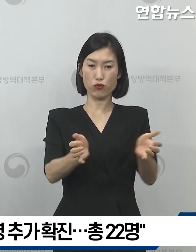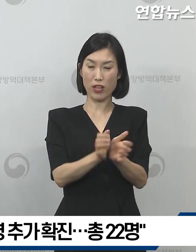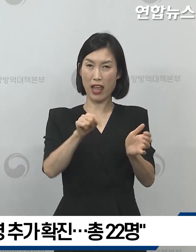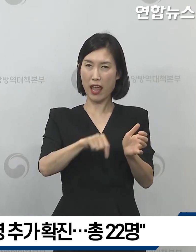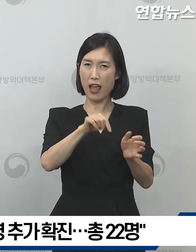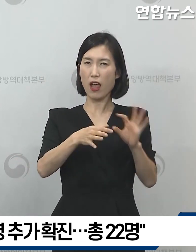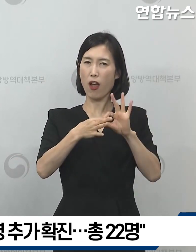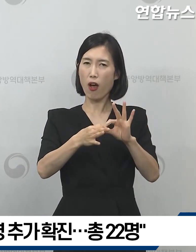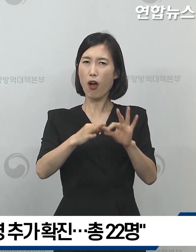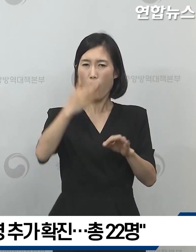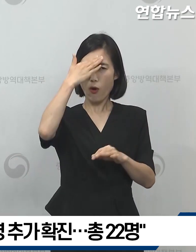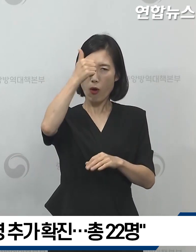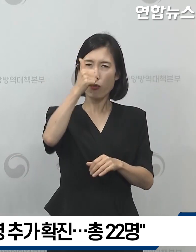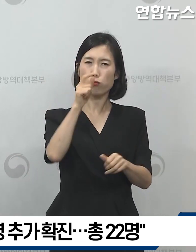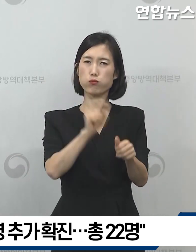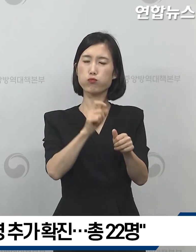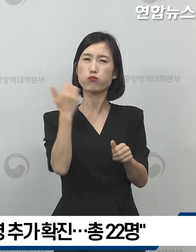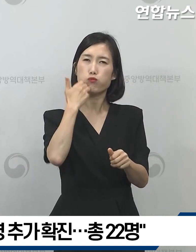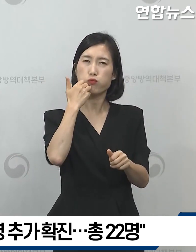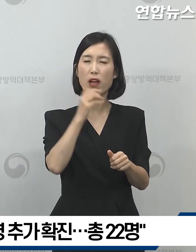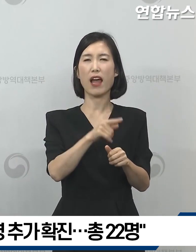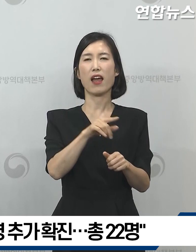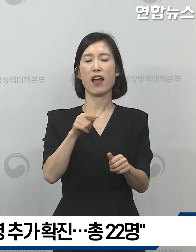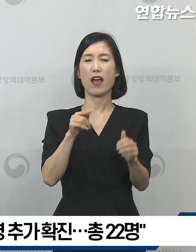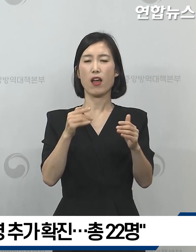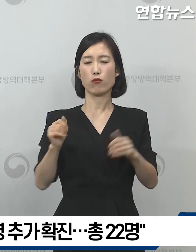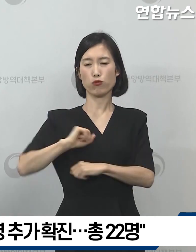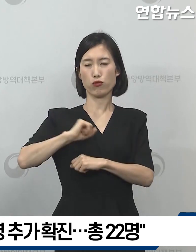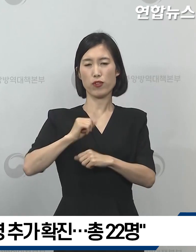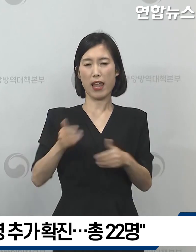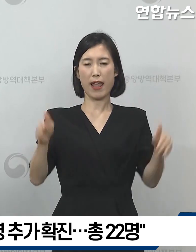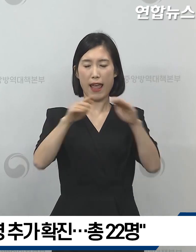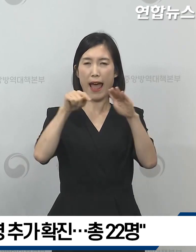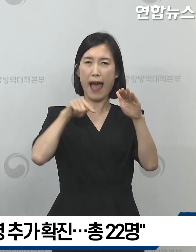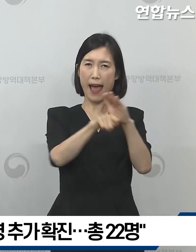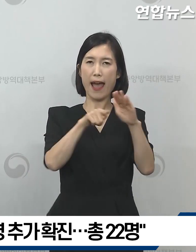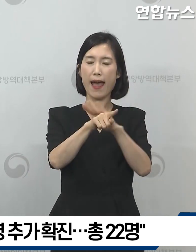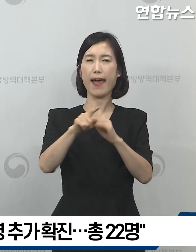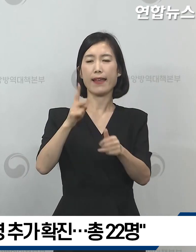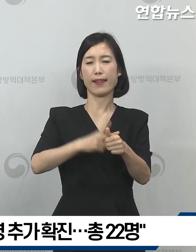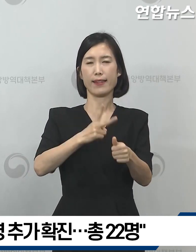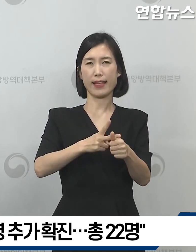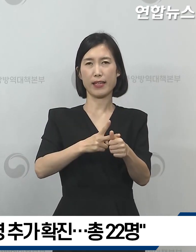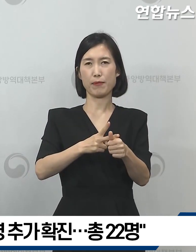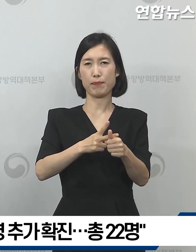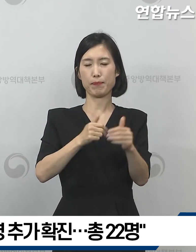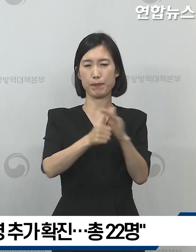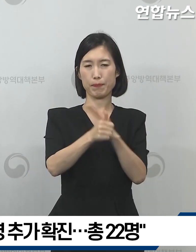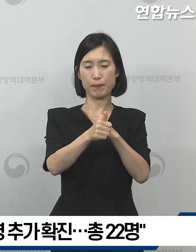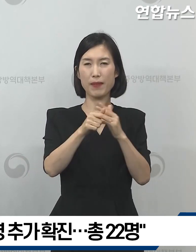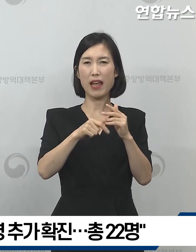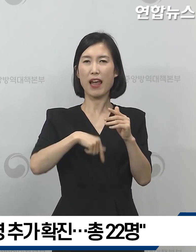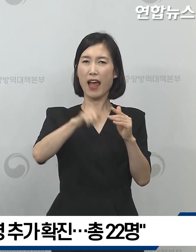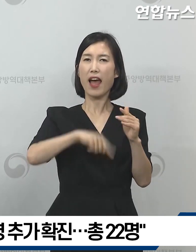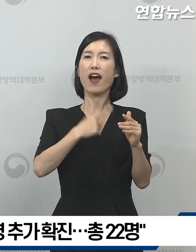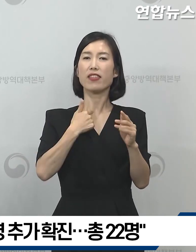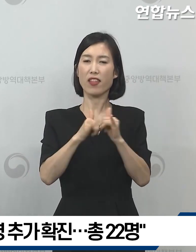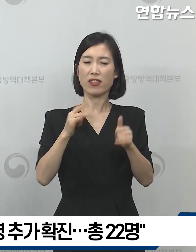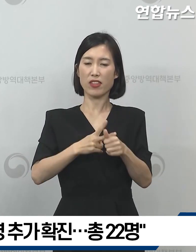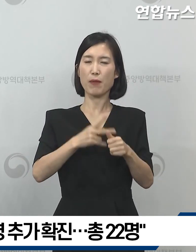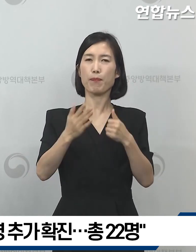근원 환자로 추정되는 강사로부터 교육을 받아서 격리 중이던 병사 1명이